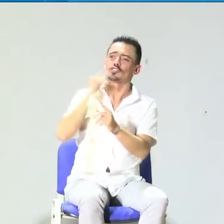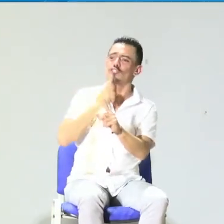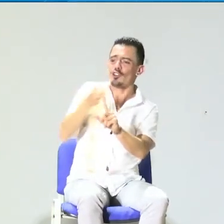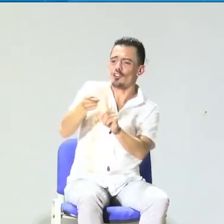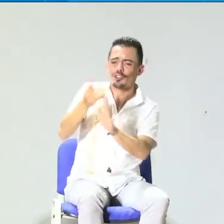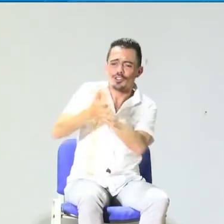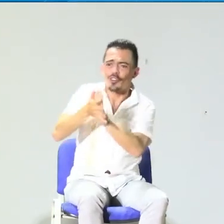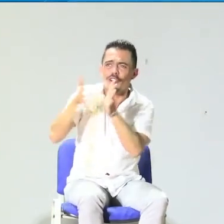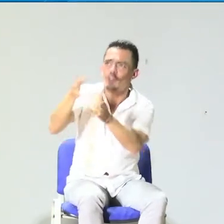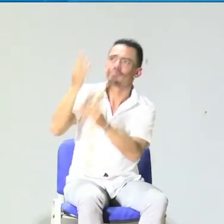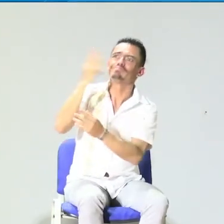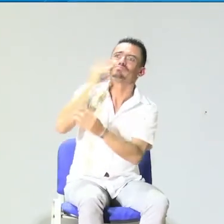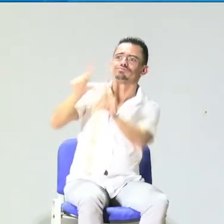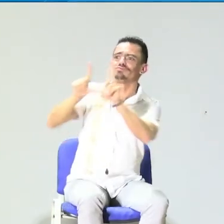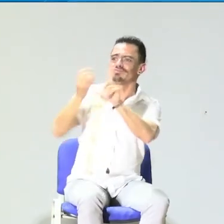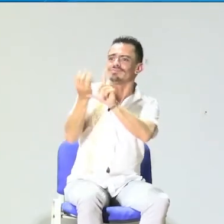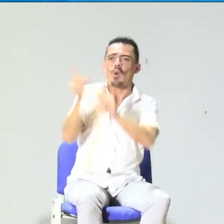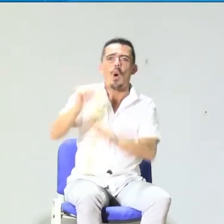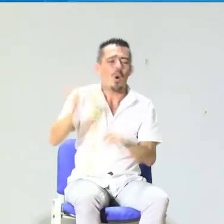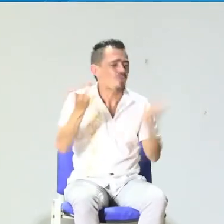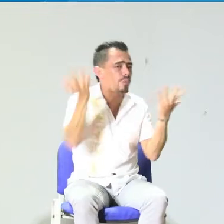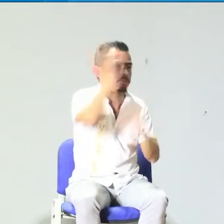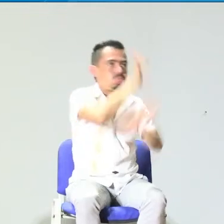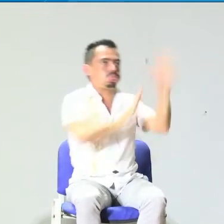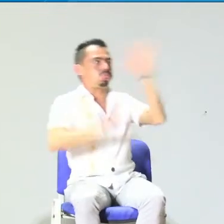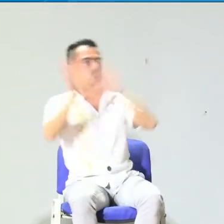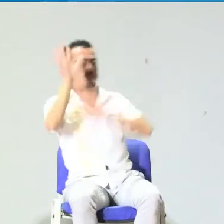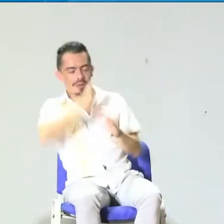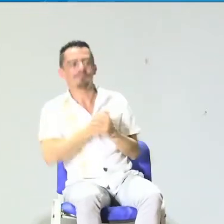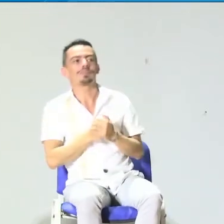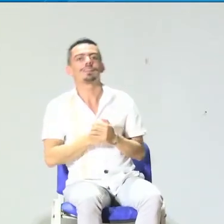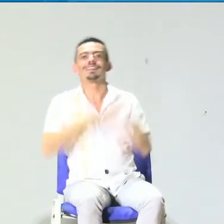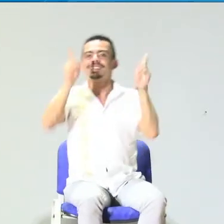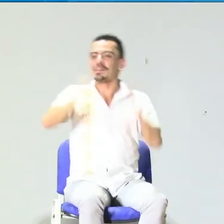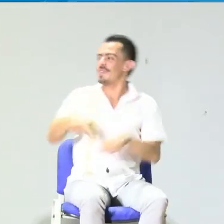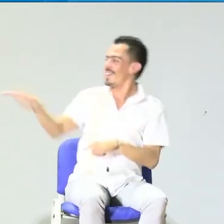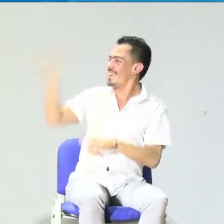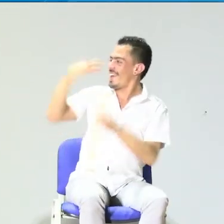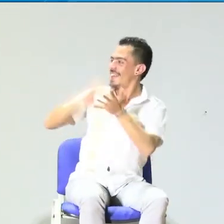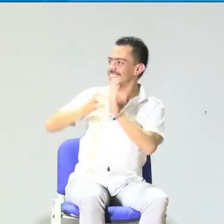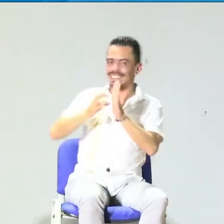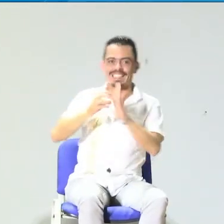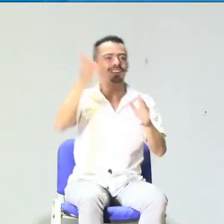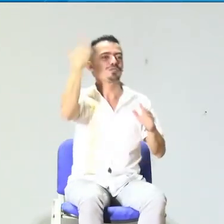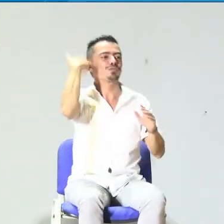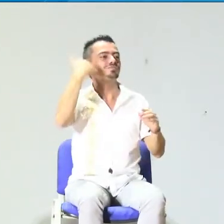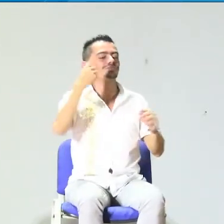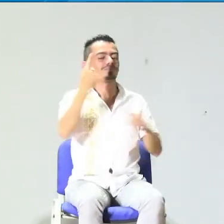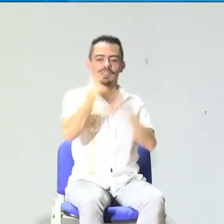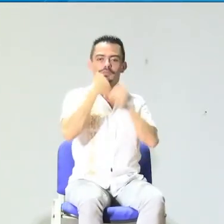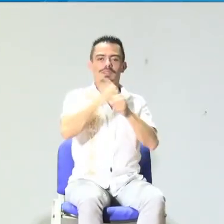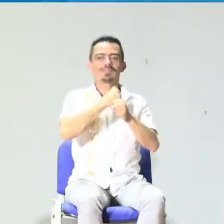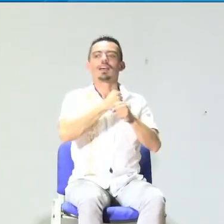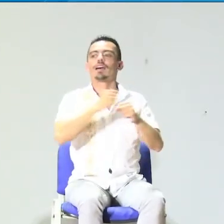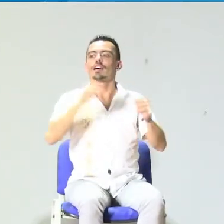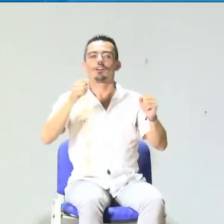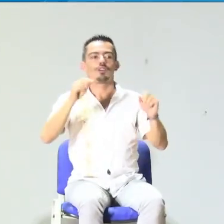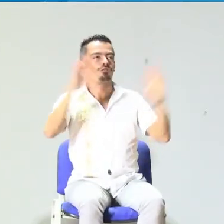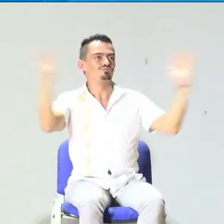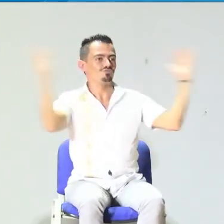educar a las personas sordas. Muchas veces piensan que el rol del docente sordo tiene que ser un licenciado, pero a veces dicen que tiene que ser otro